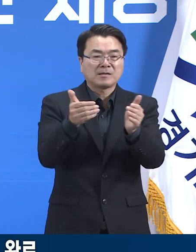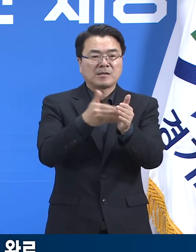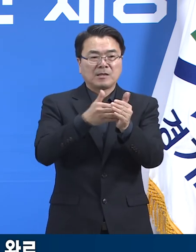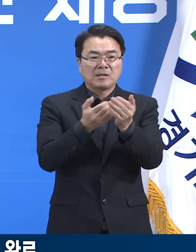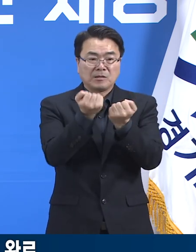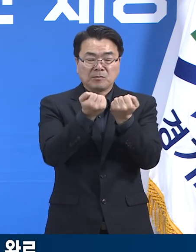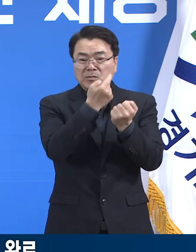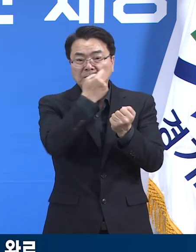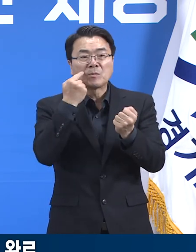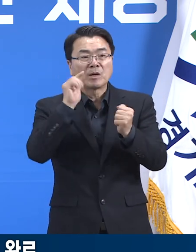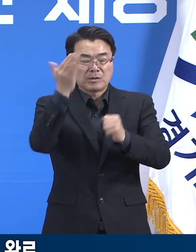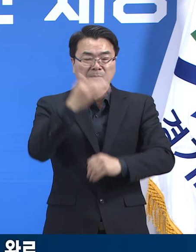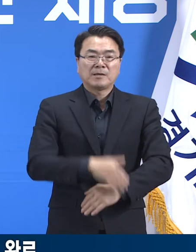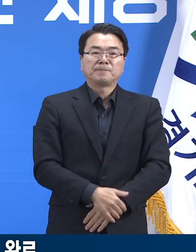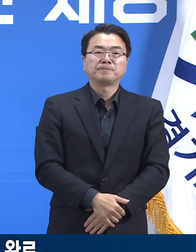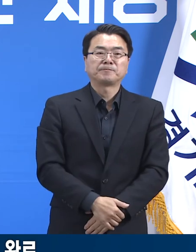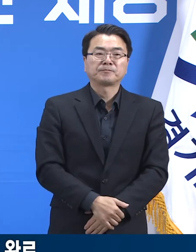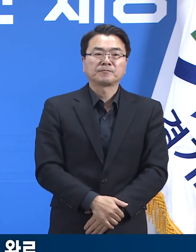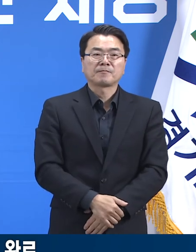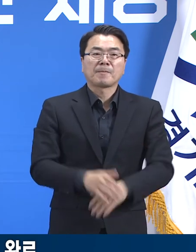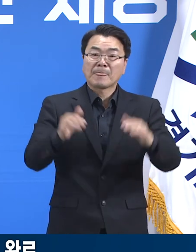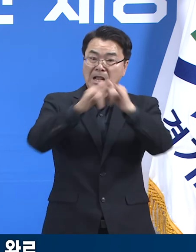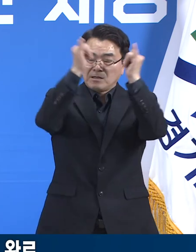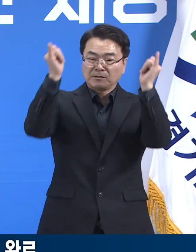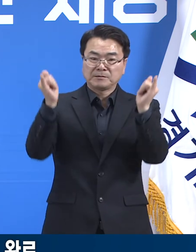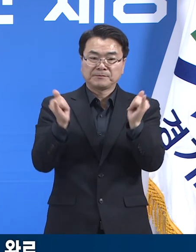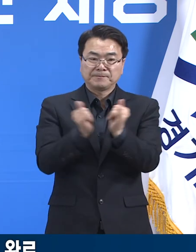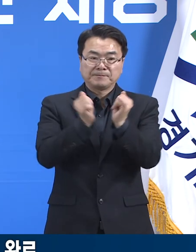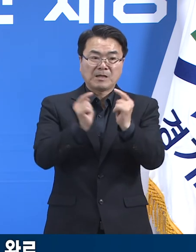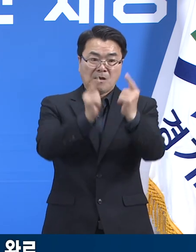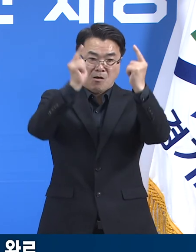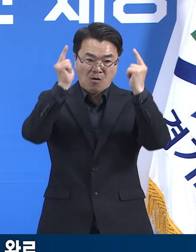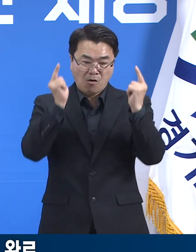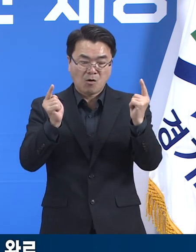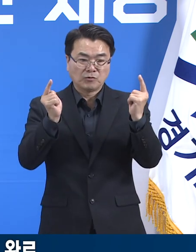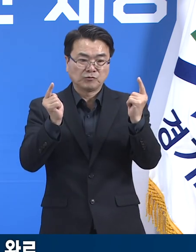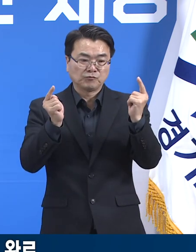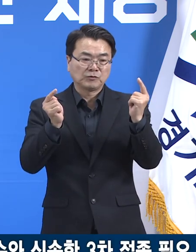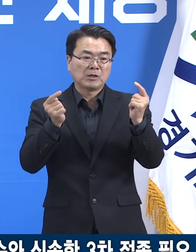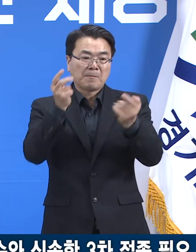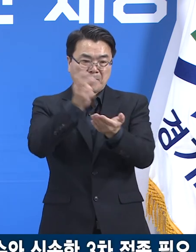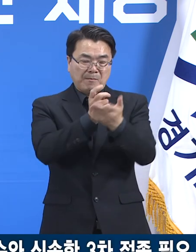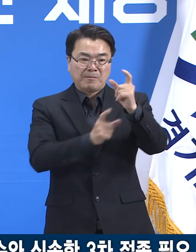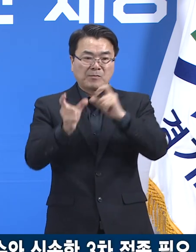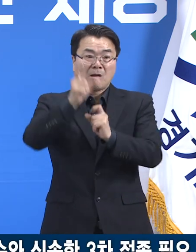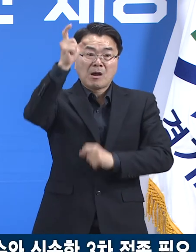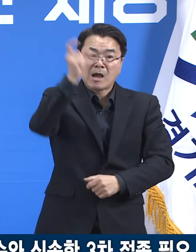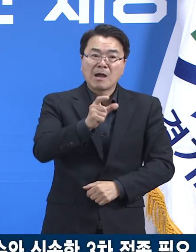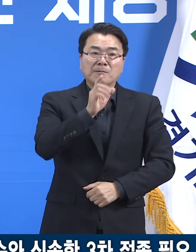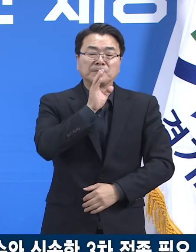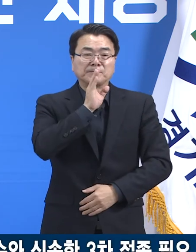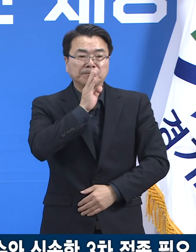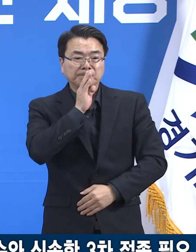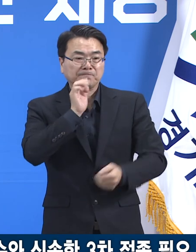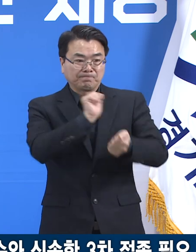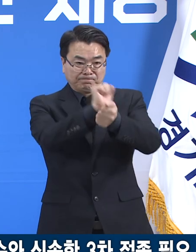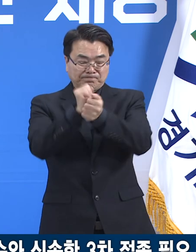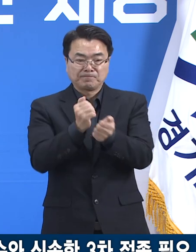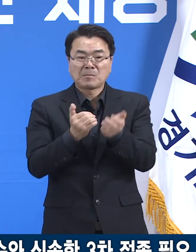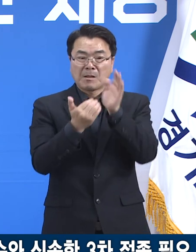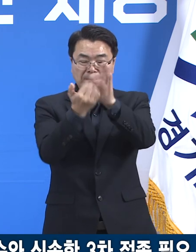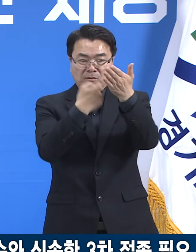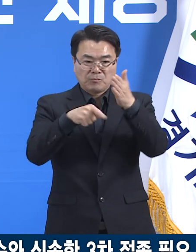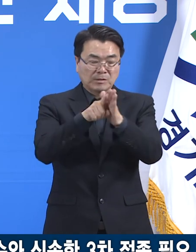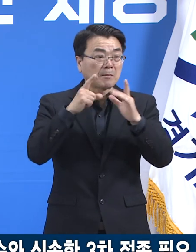연일 확진자가 급증하면서 사회적 거리두기가 조치가 다시 강화되었습니다. 감염 예방을 위해서는 무엇보다